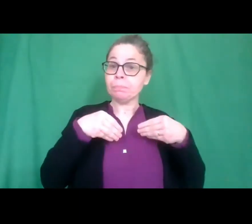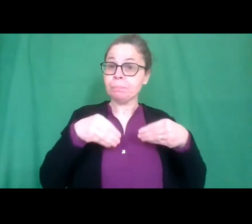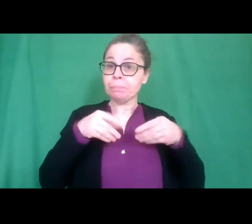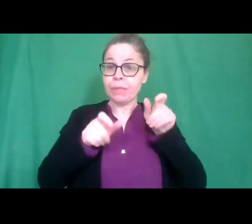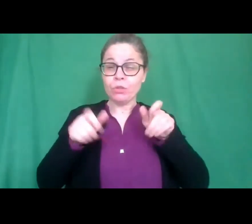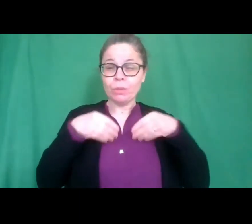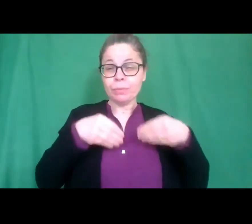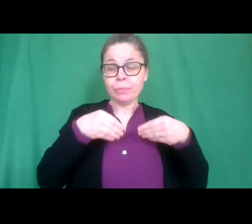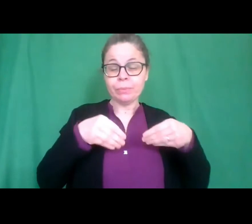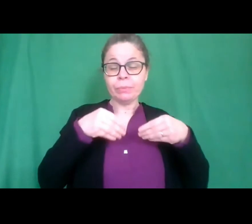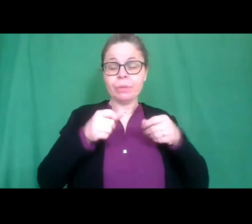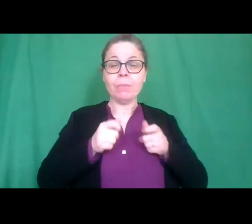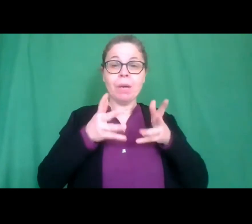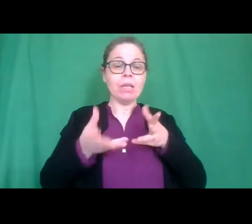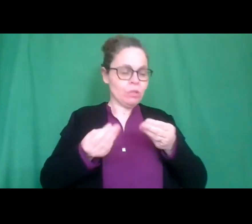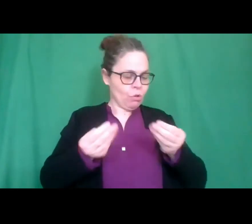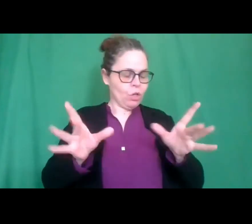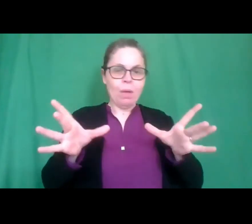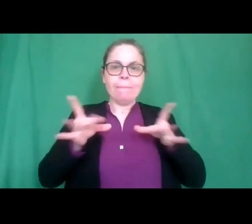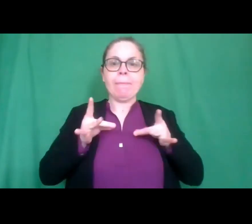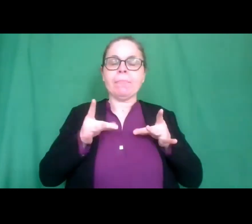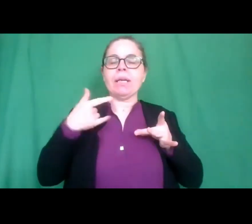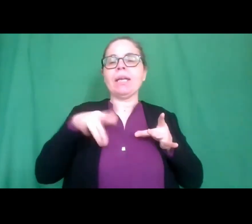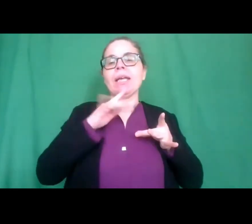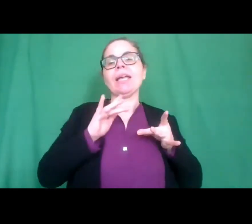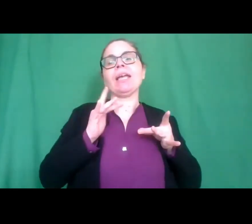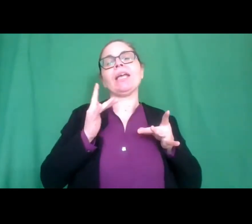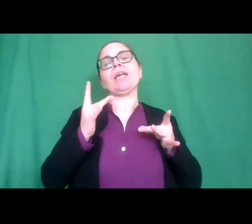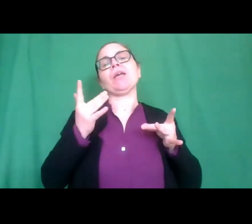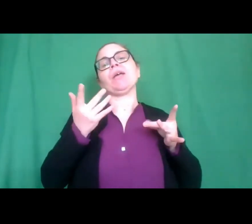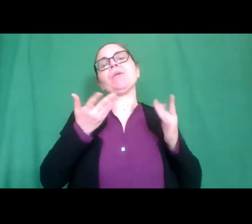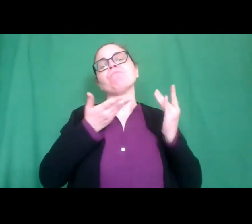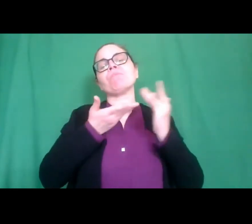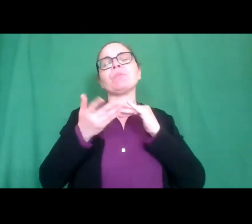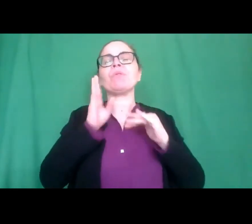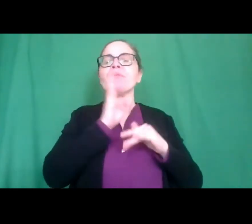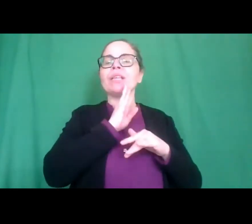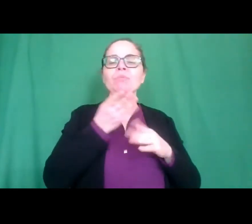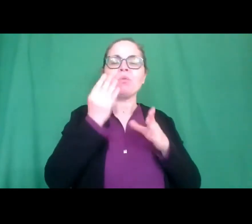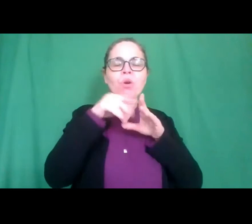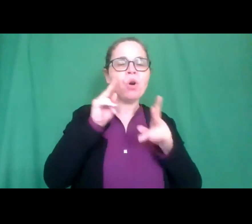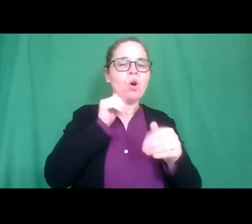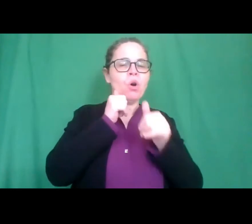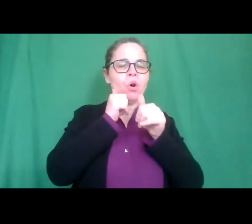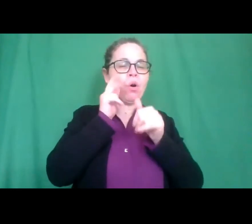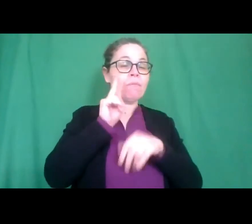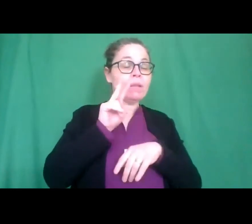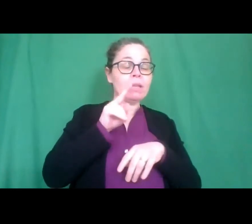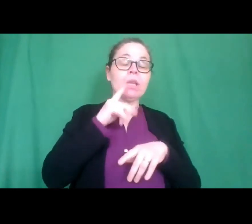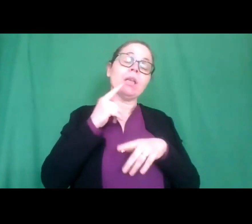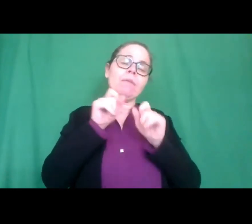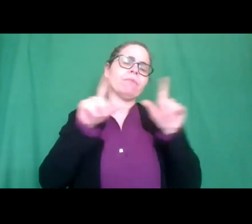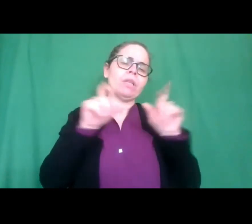che magari approfondisca che segua sui social tutto quello che viene pubblicato c'è veramente tanto